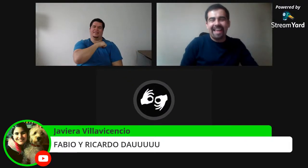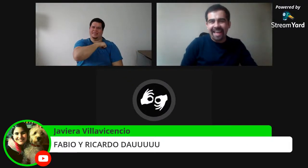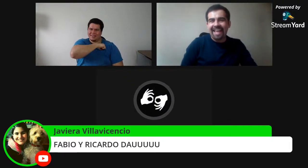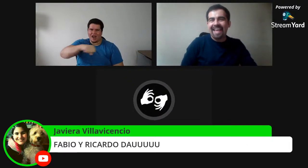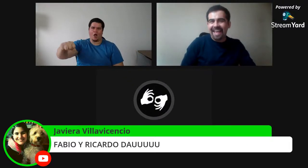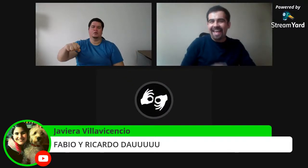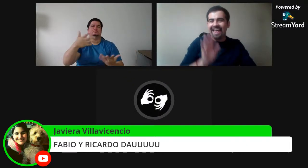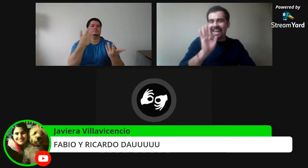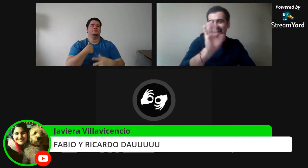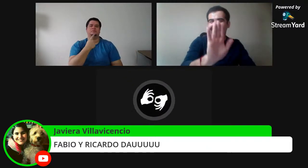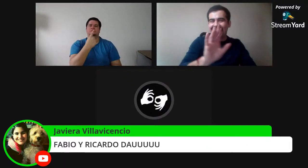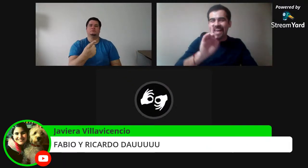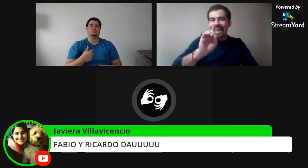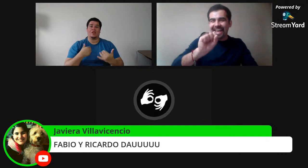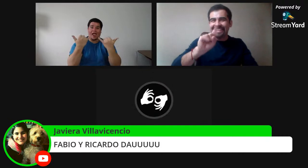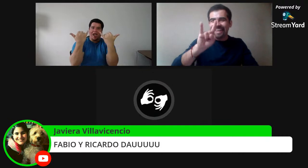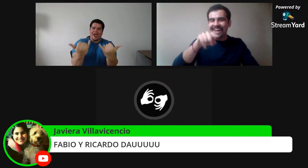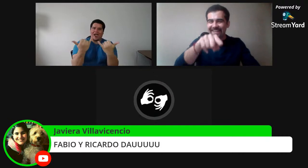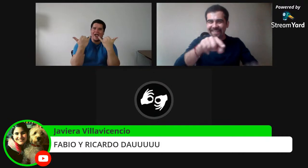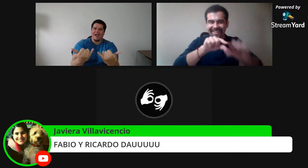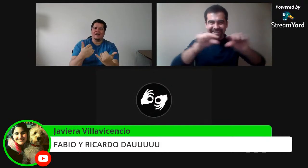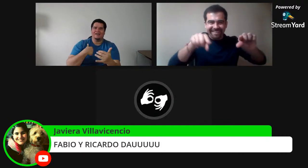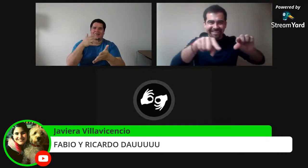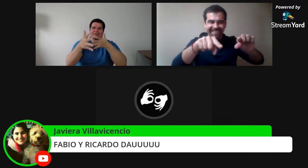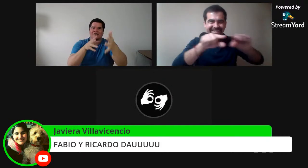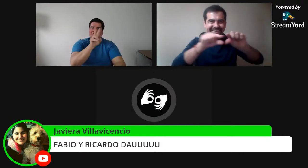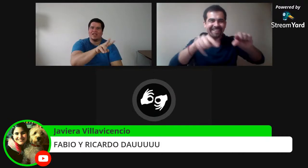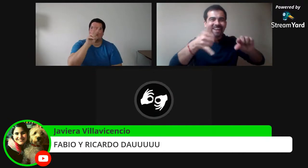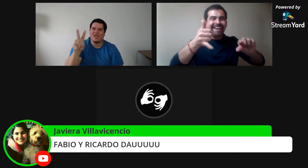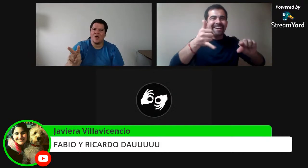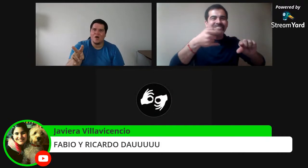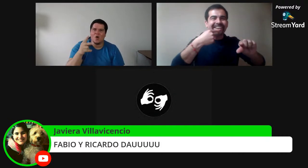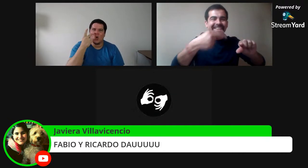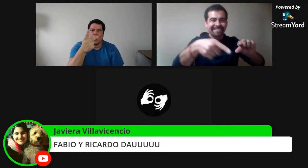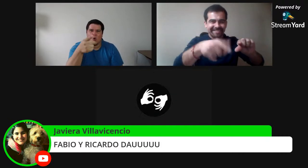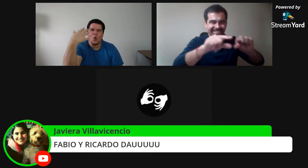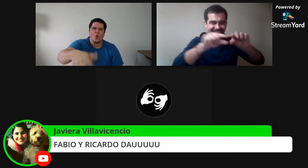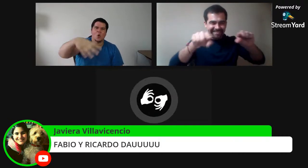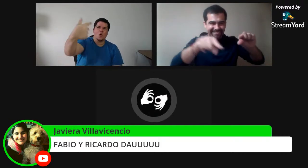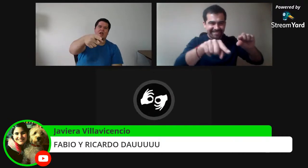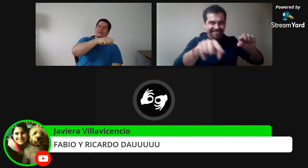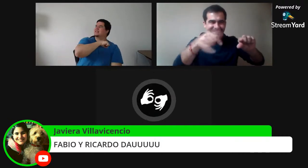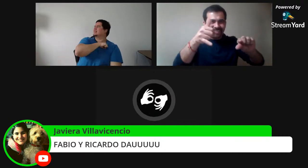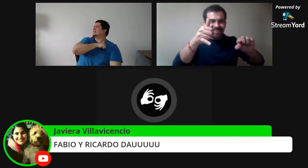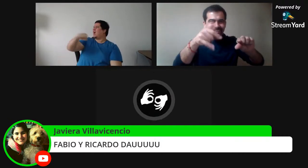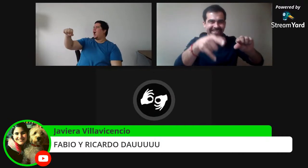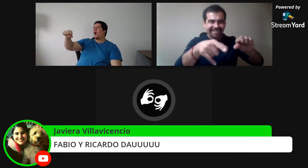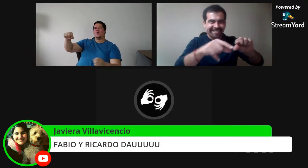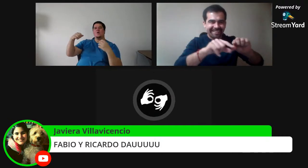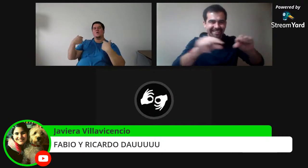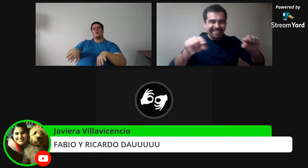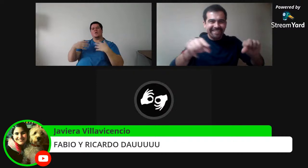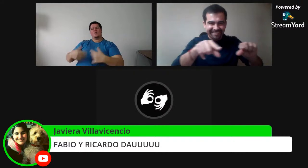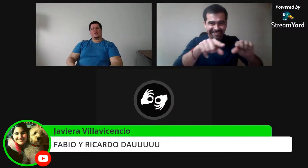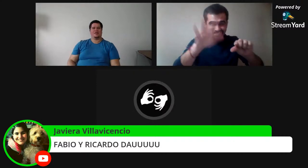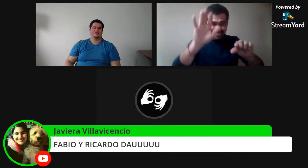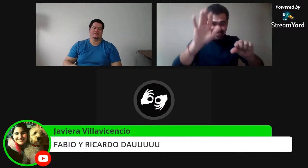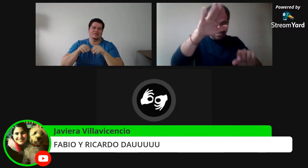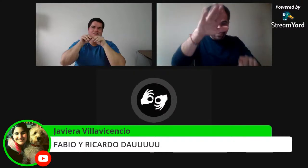como que algo fue muy espectacular. Es como para destacarlo. Sí. Entonces, como, uy, tienes el vernáculo visual. Guau,